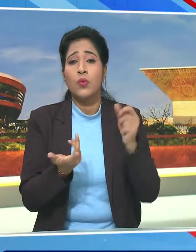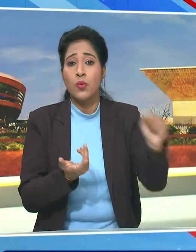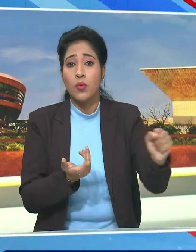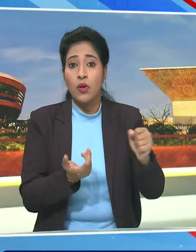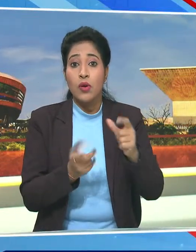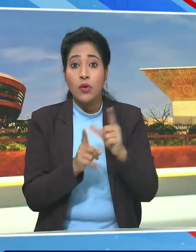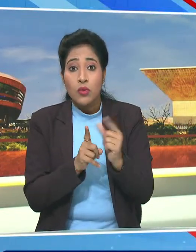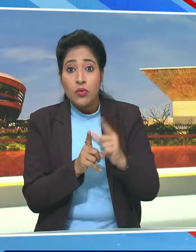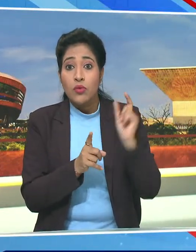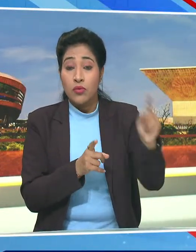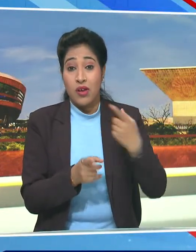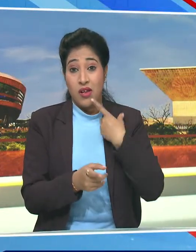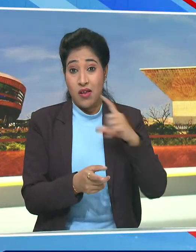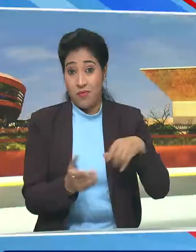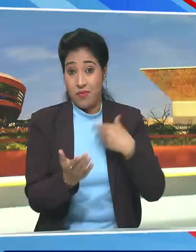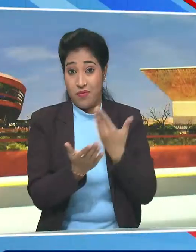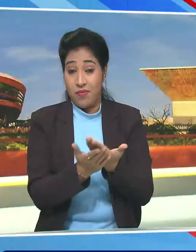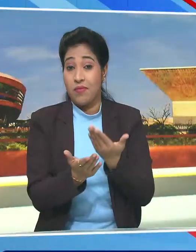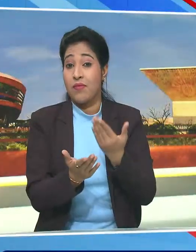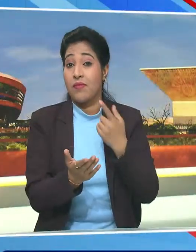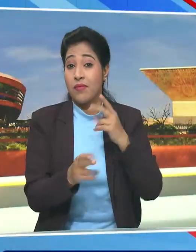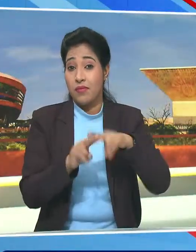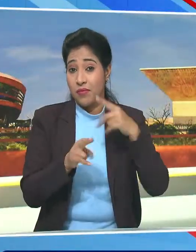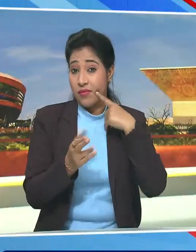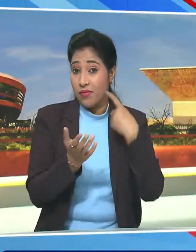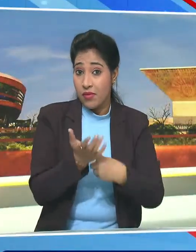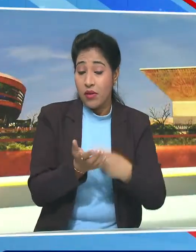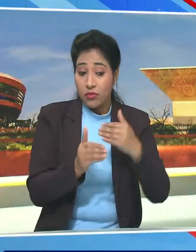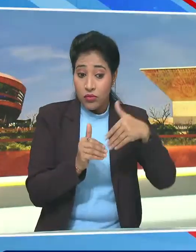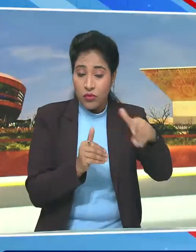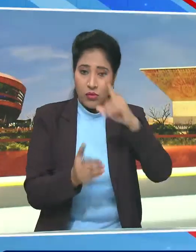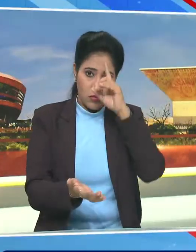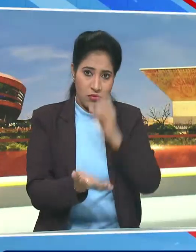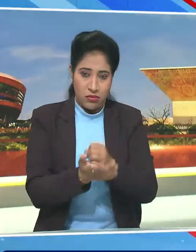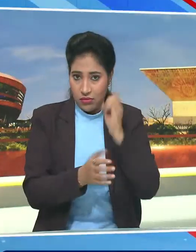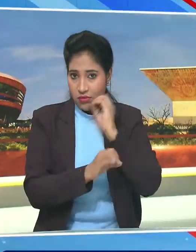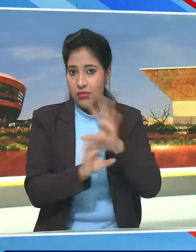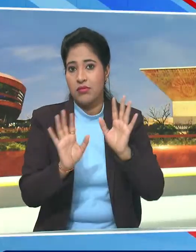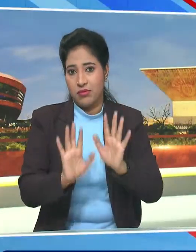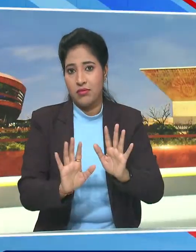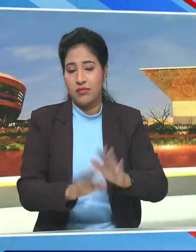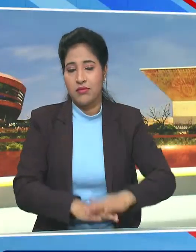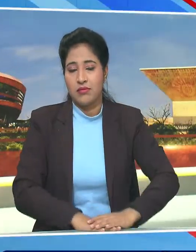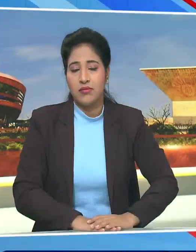स्क्वेद्वारा दायर जमानत याचिका पर आगे फैसला कर सके